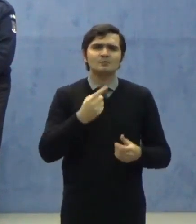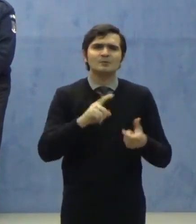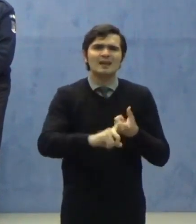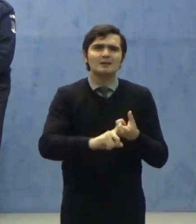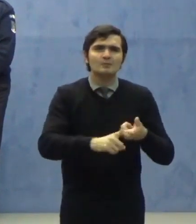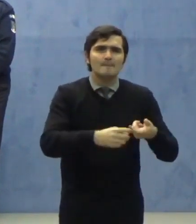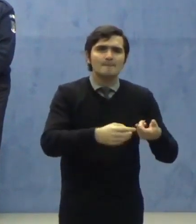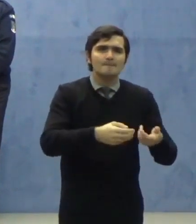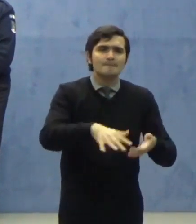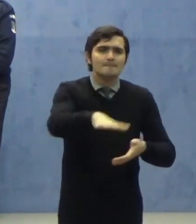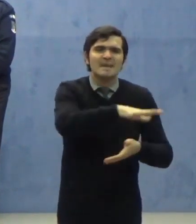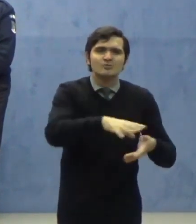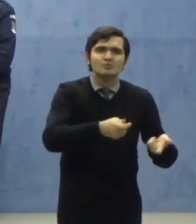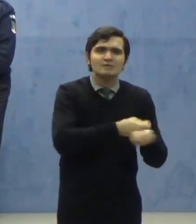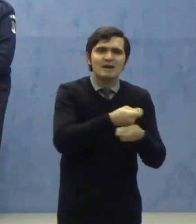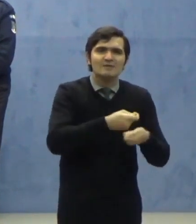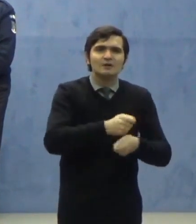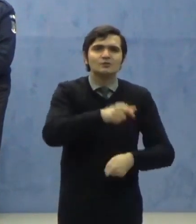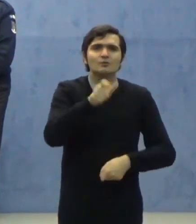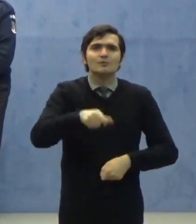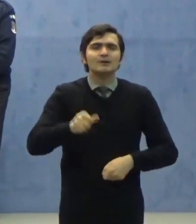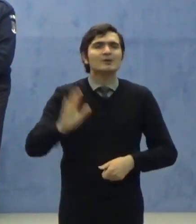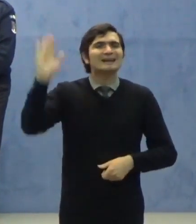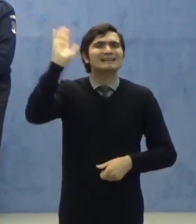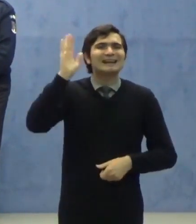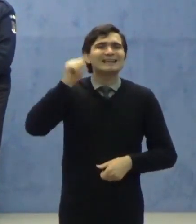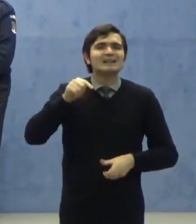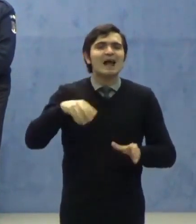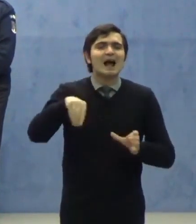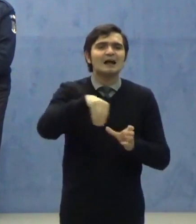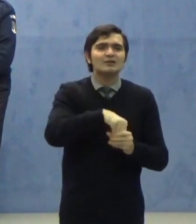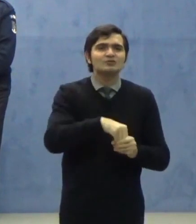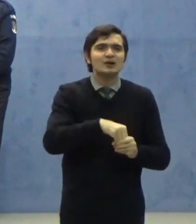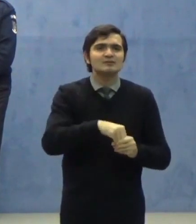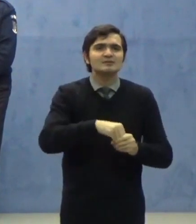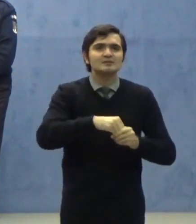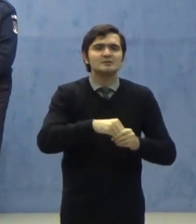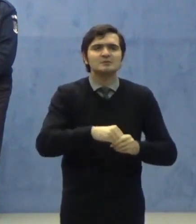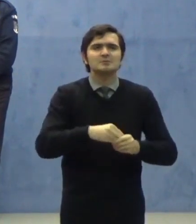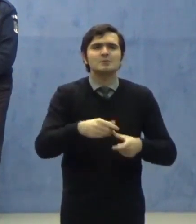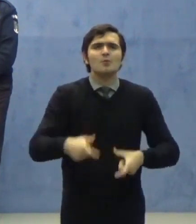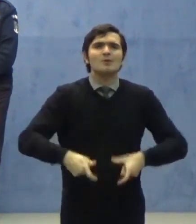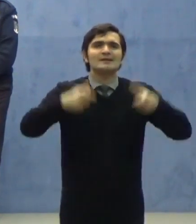de afaceri care are persoane străine ca și angajați în unitățile de producție,